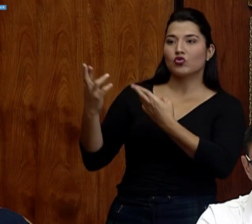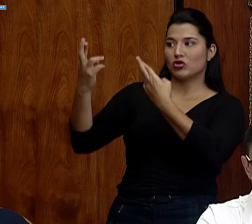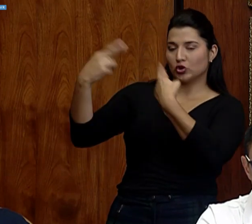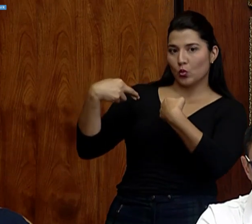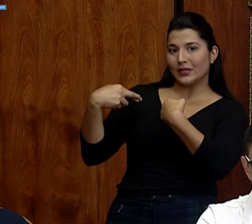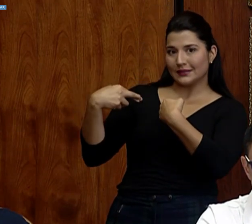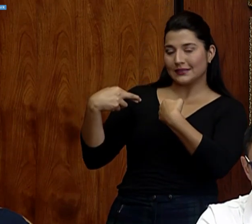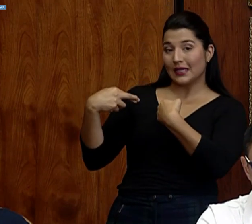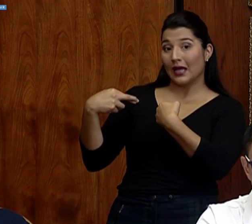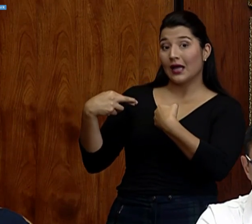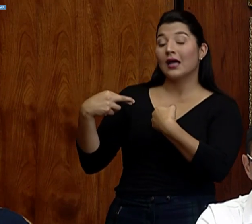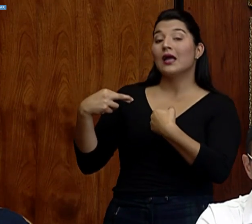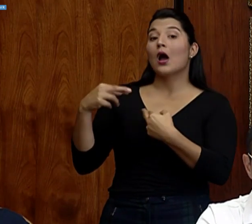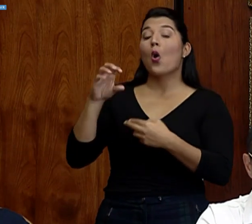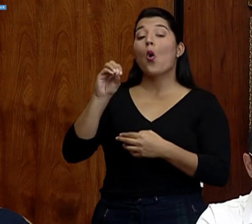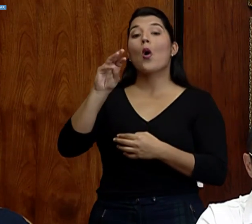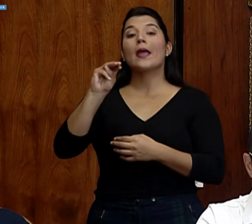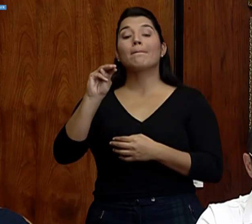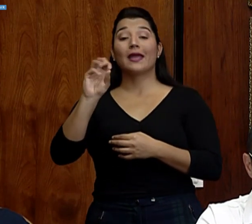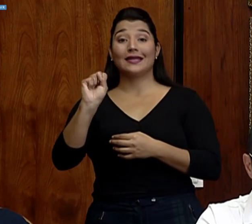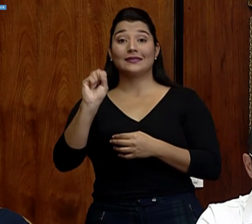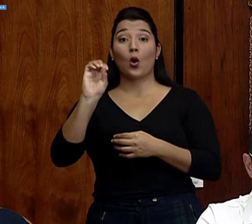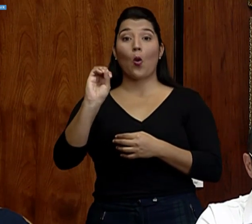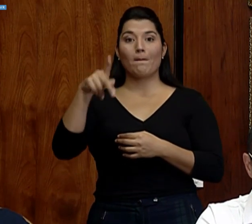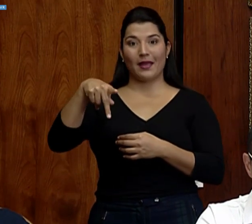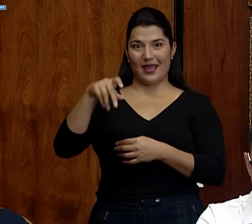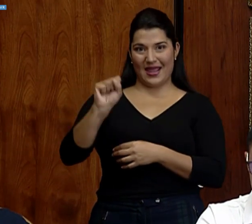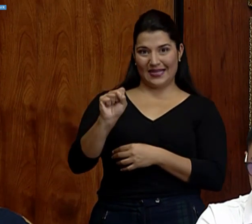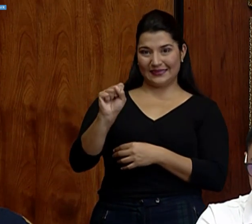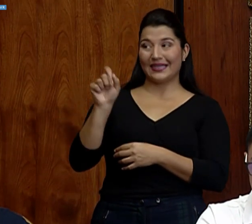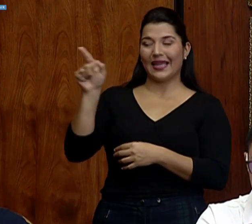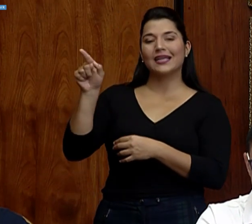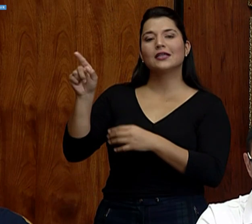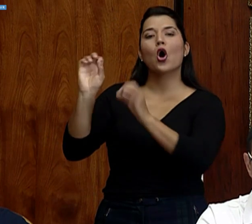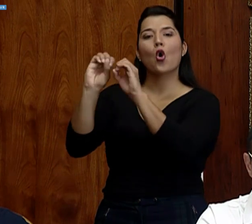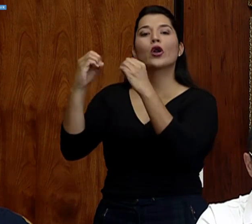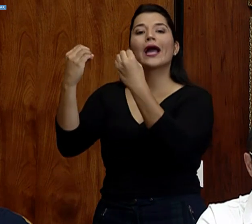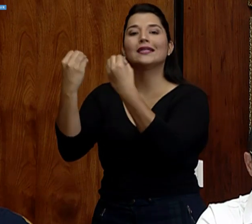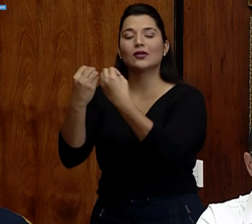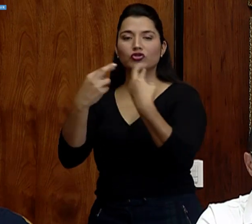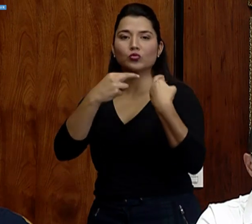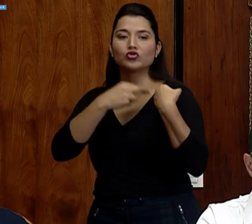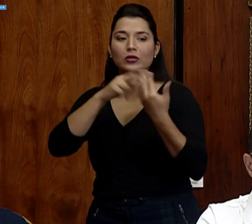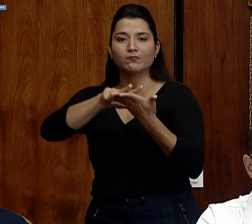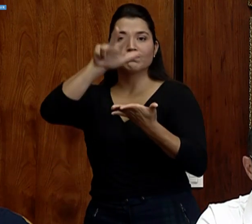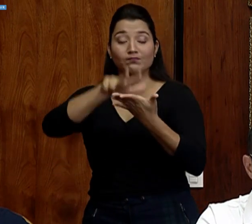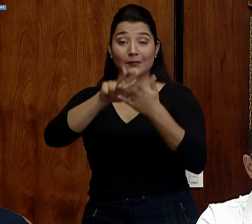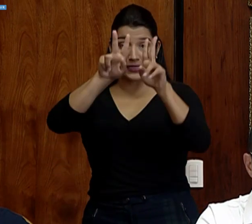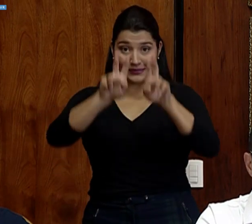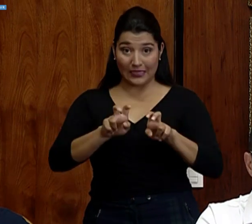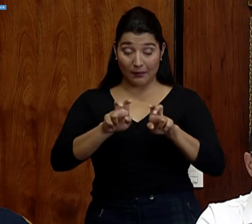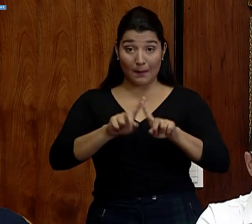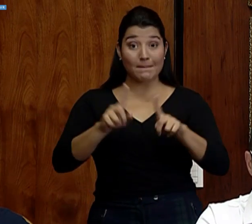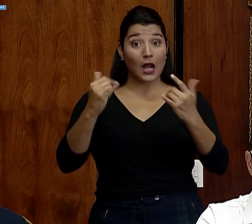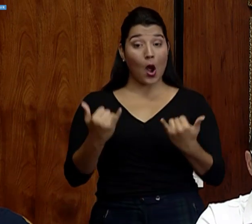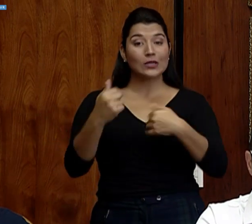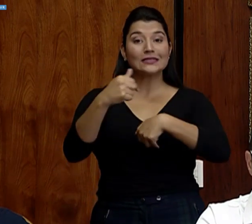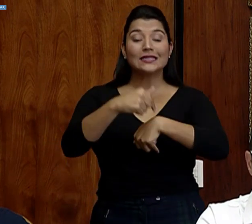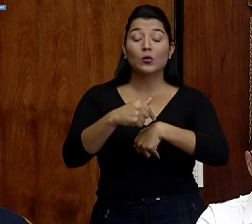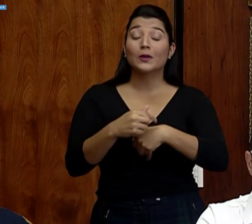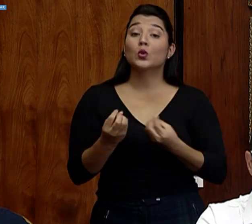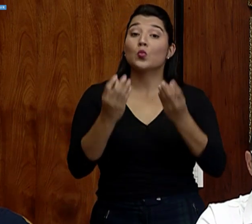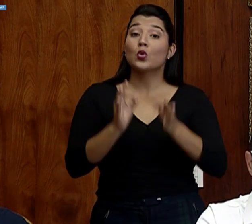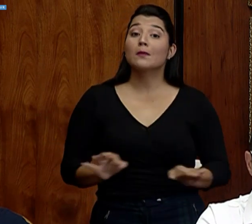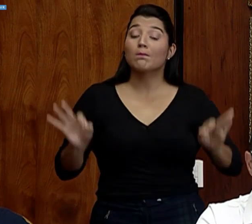da muchísimo más facilidad para poder facilitar los registros. Pero en este momento es importante indicar, incluso hay